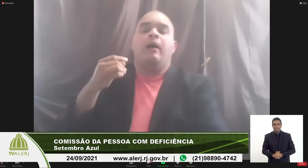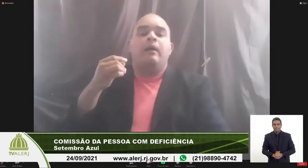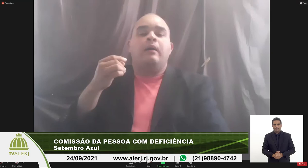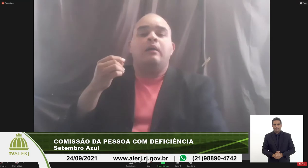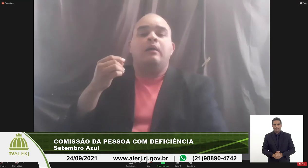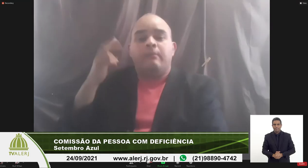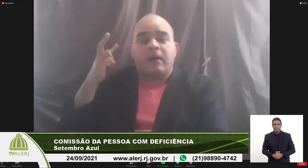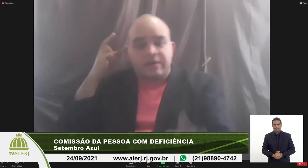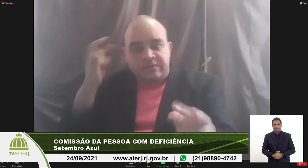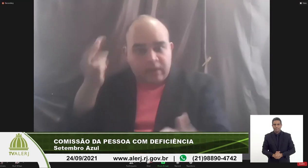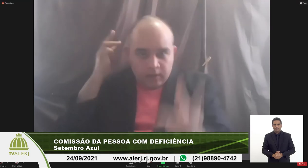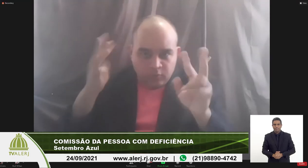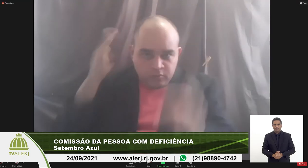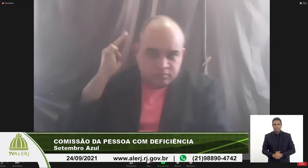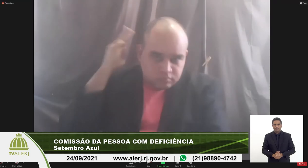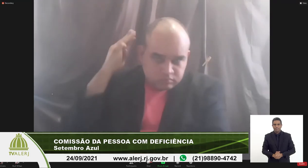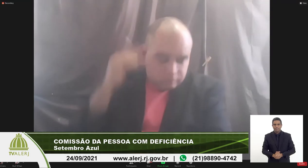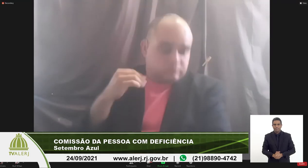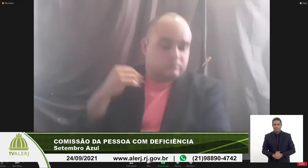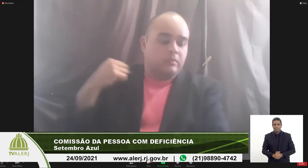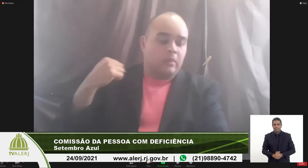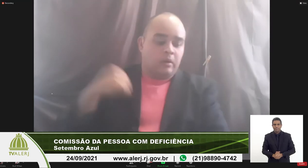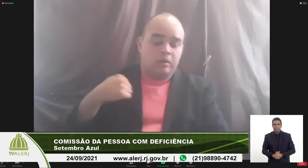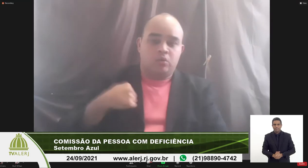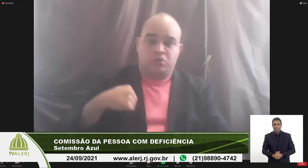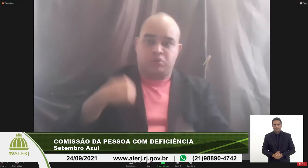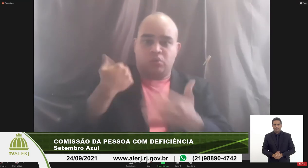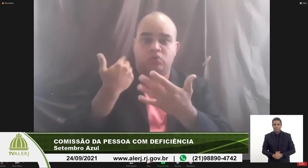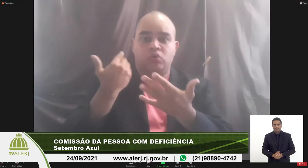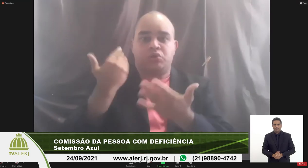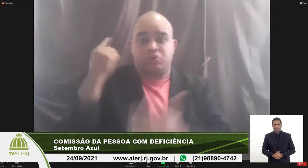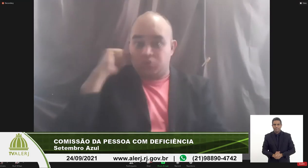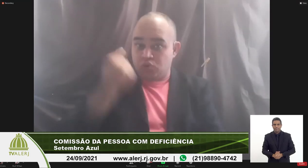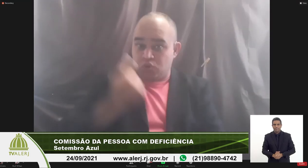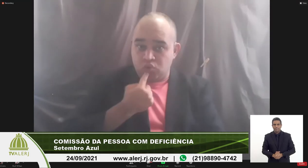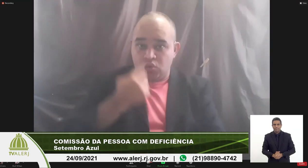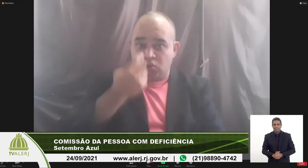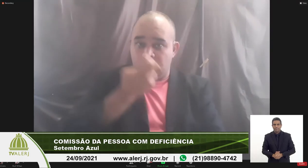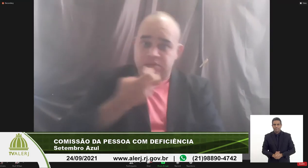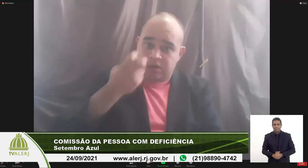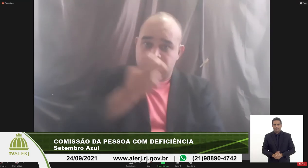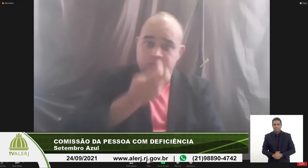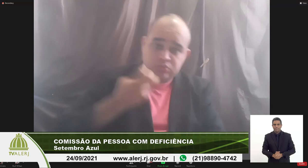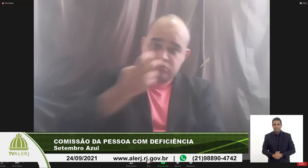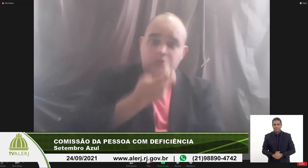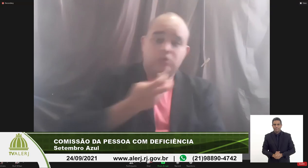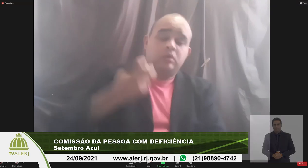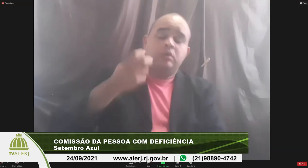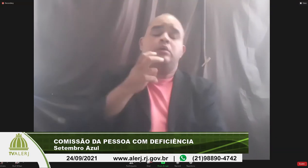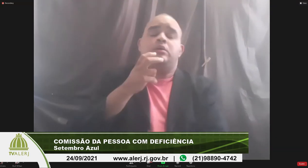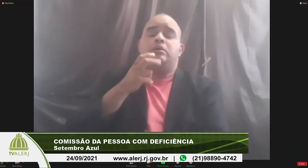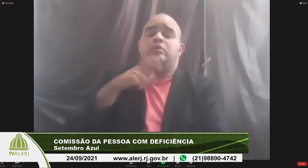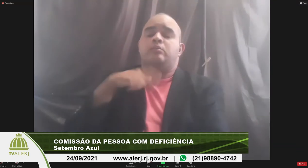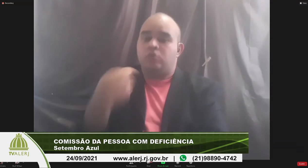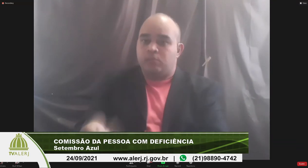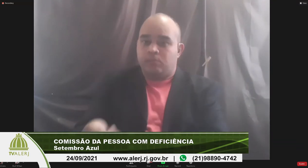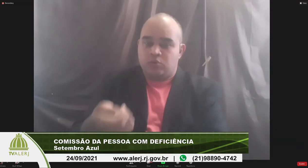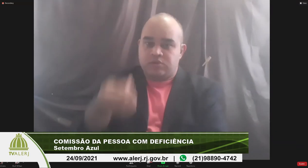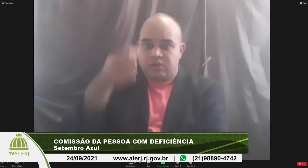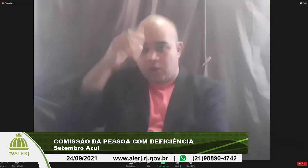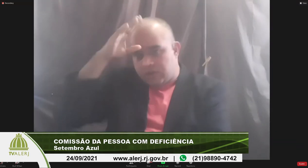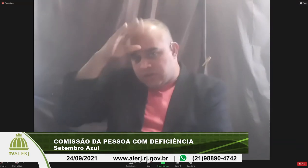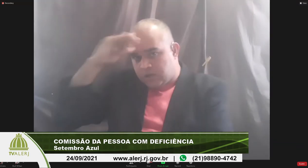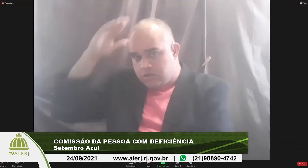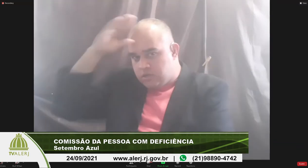Marcelo eu sou surdo orizado meu